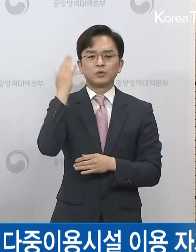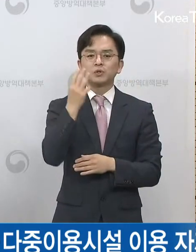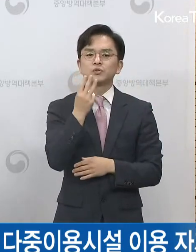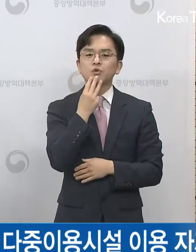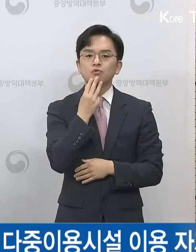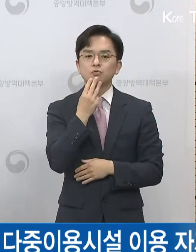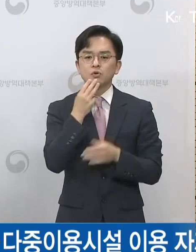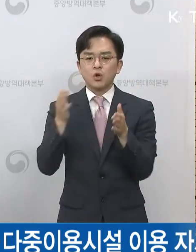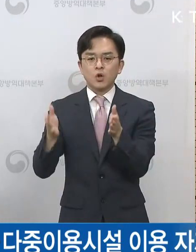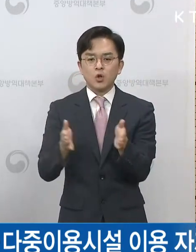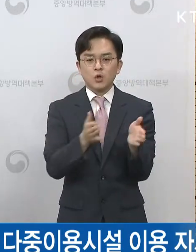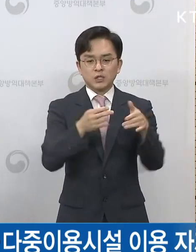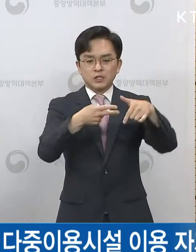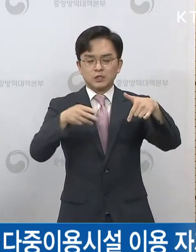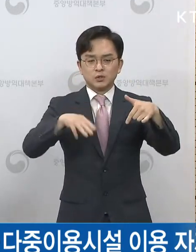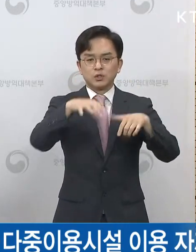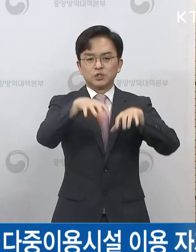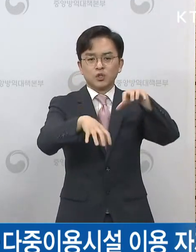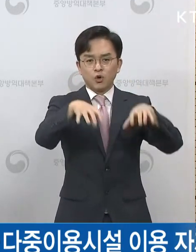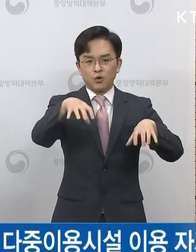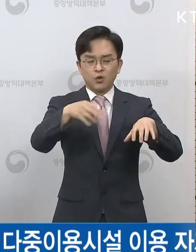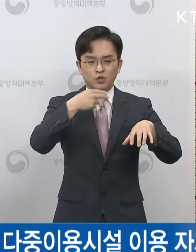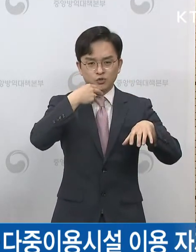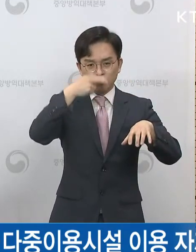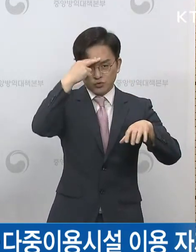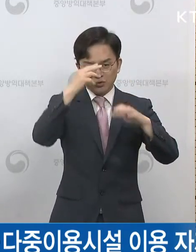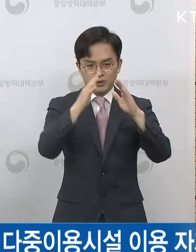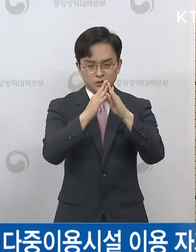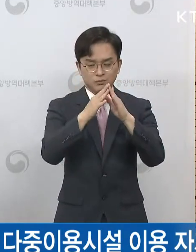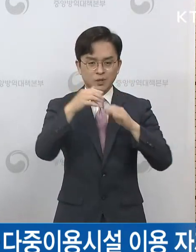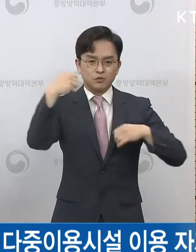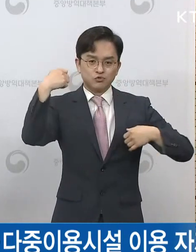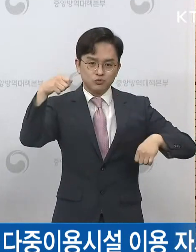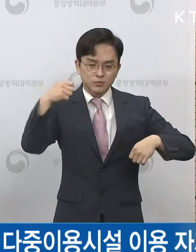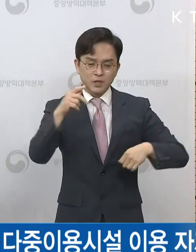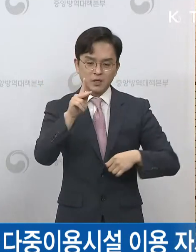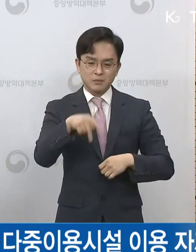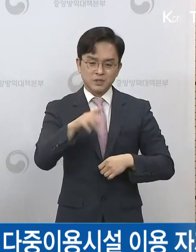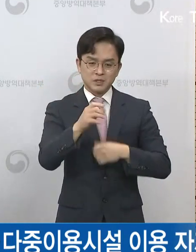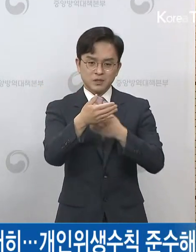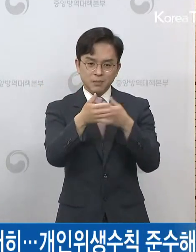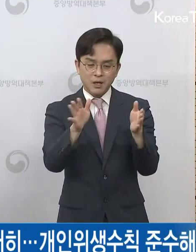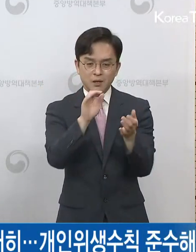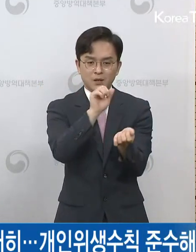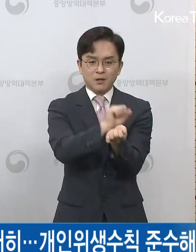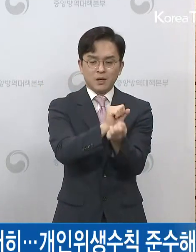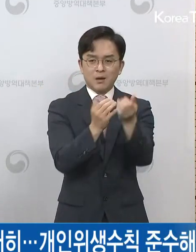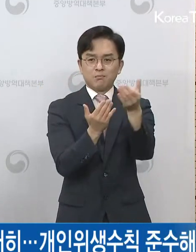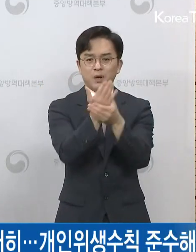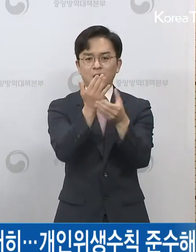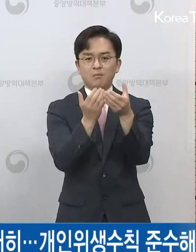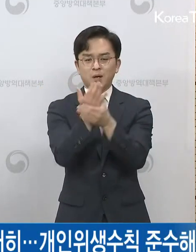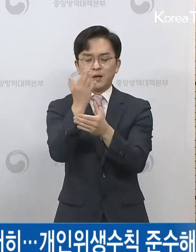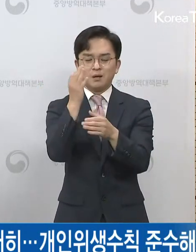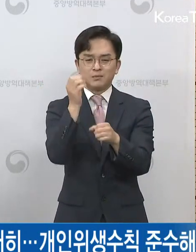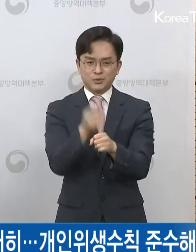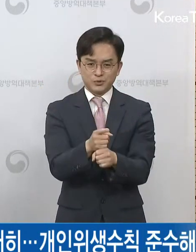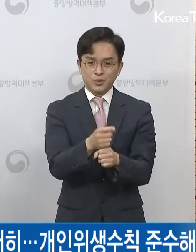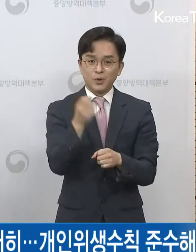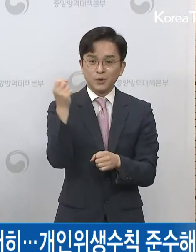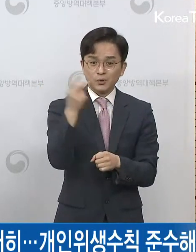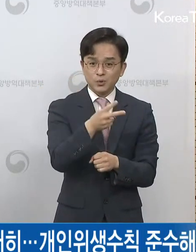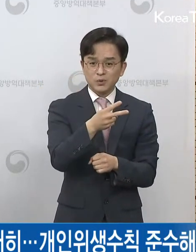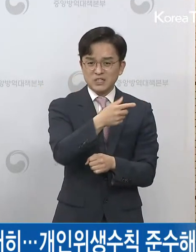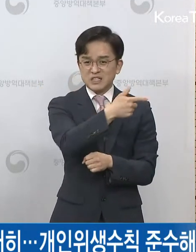불특정 다수가 이용하는 다중이용시설이 여러 도 감염에 노출되었고 대규모 사업장에서 확진자가